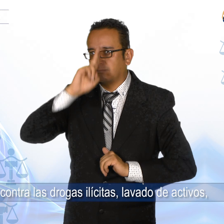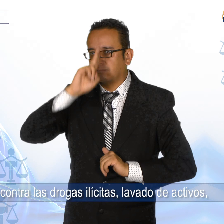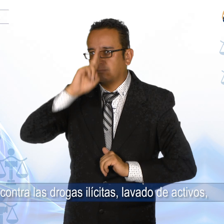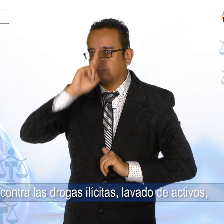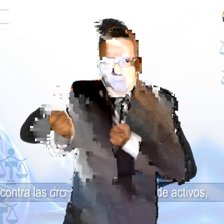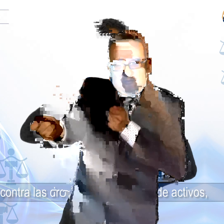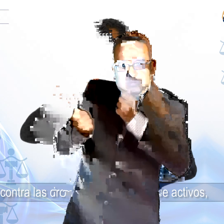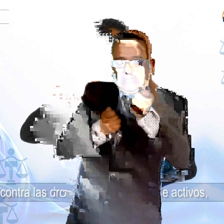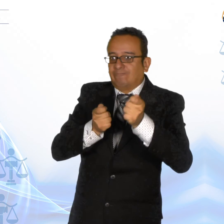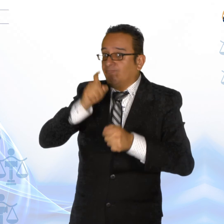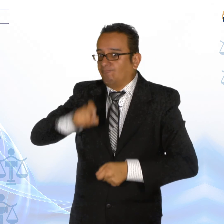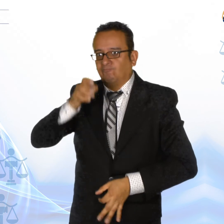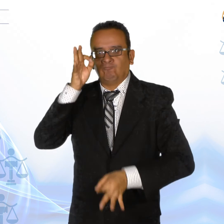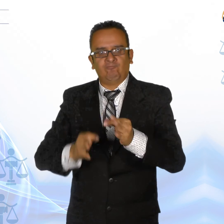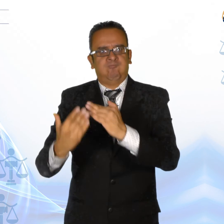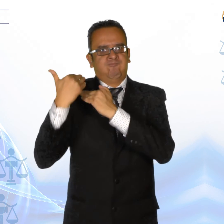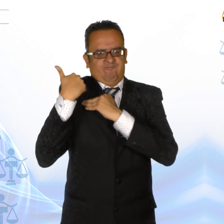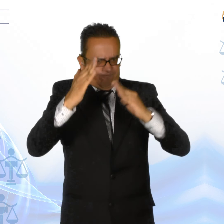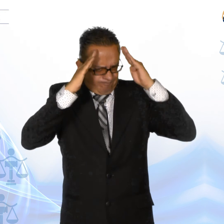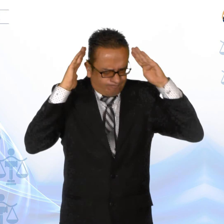Gracias por ver el video.